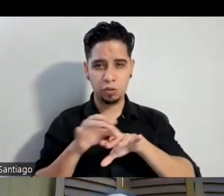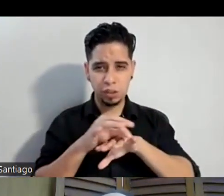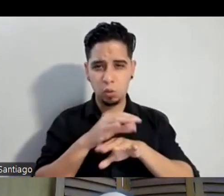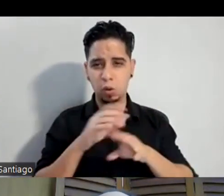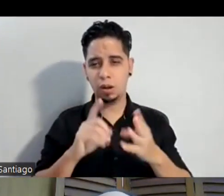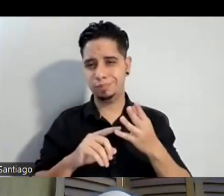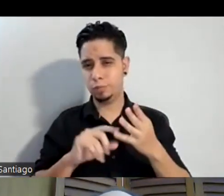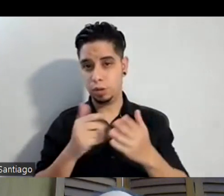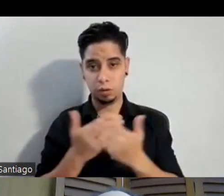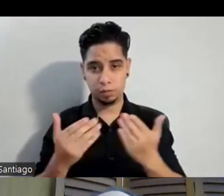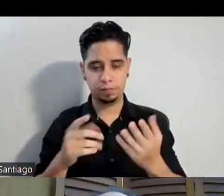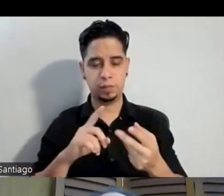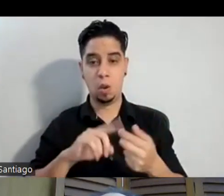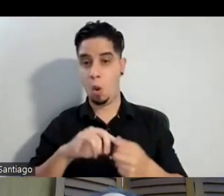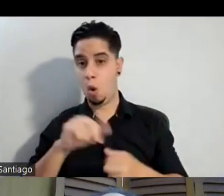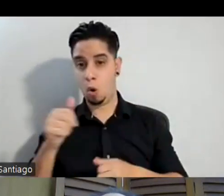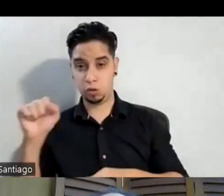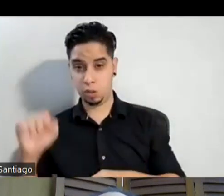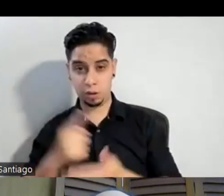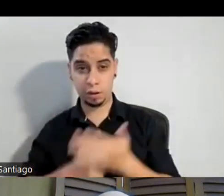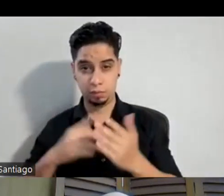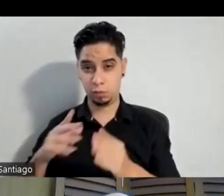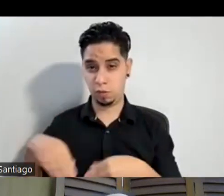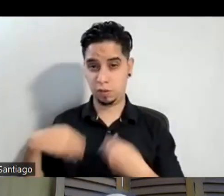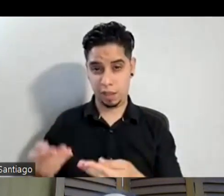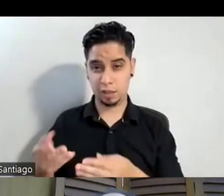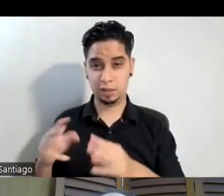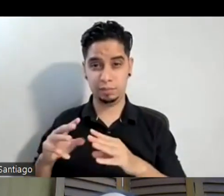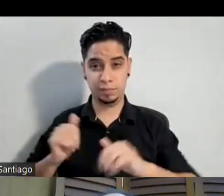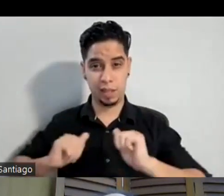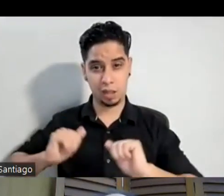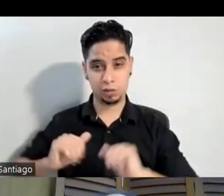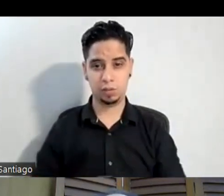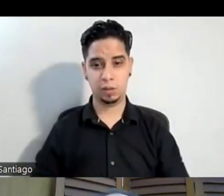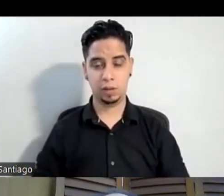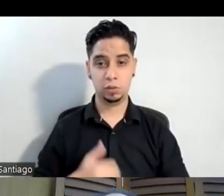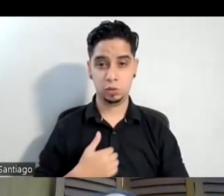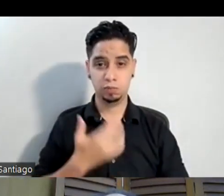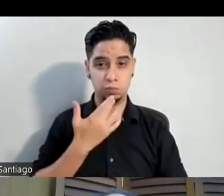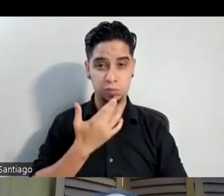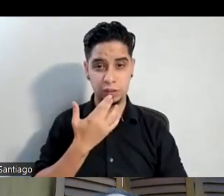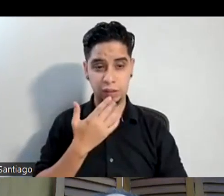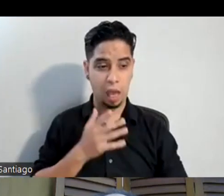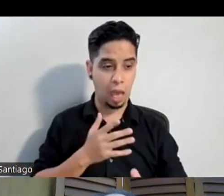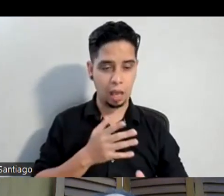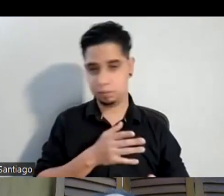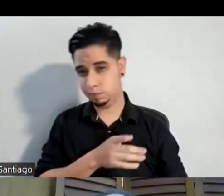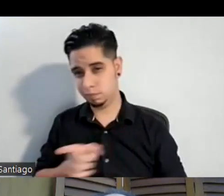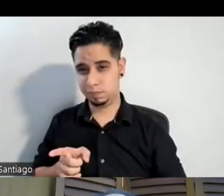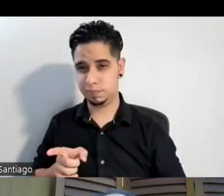sábados que nos daban teatro, talleres de teatro. Y a mí me gustaban más los talleres de teatro que el modelaje como tal,